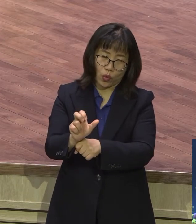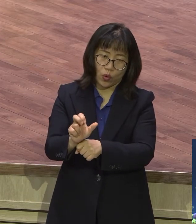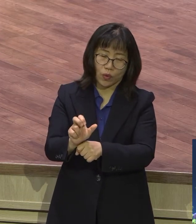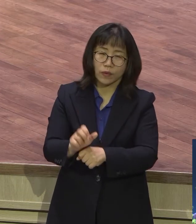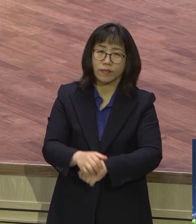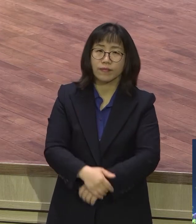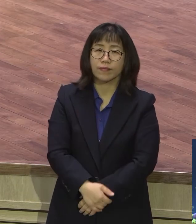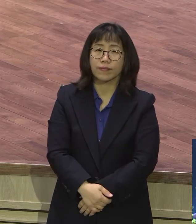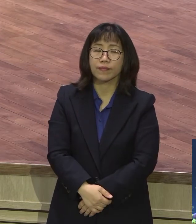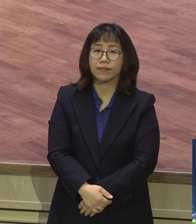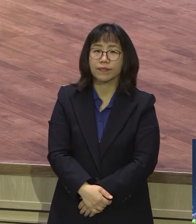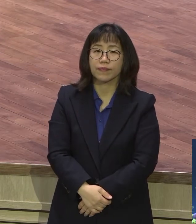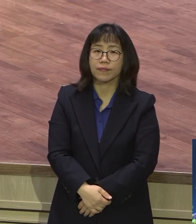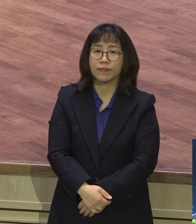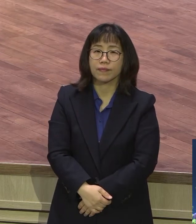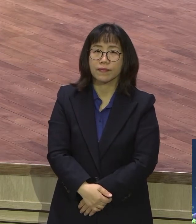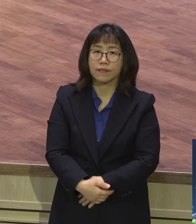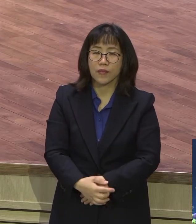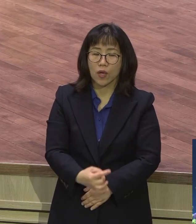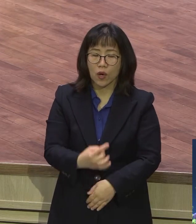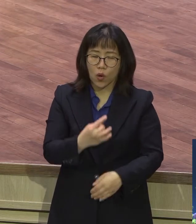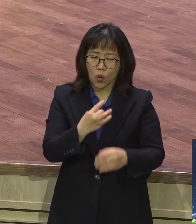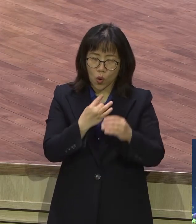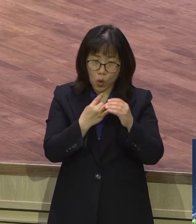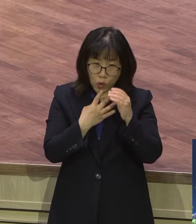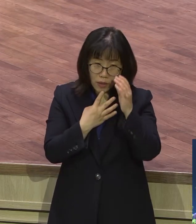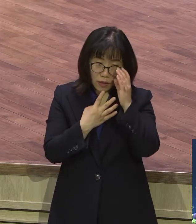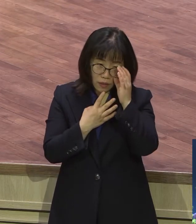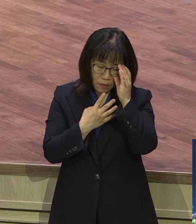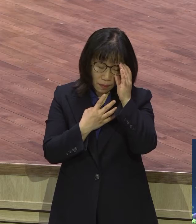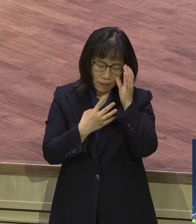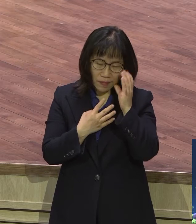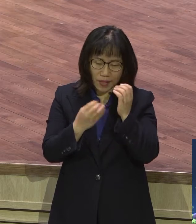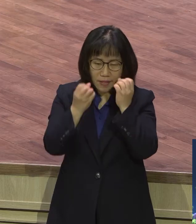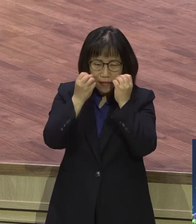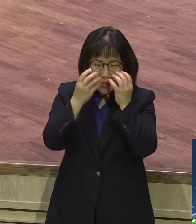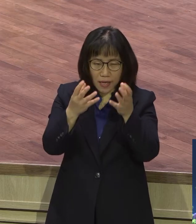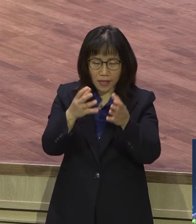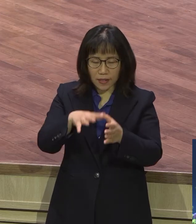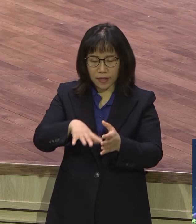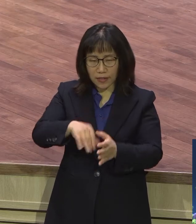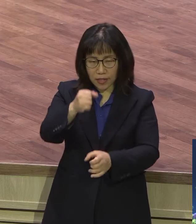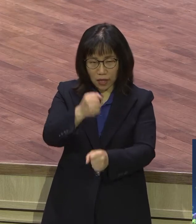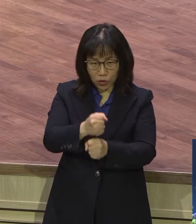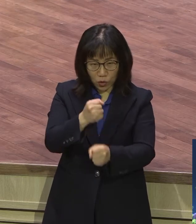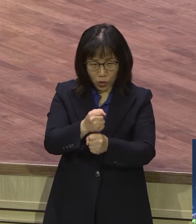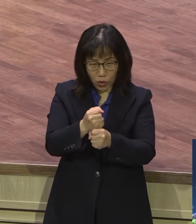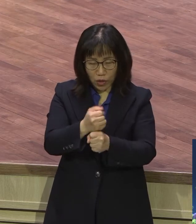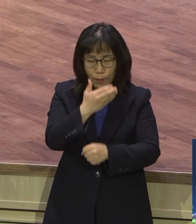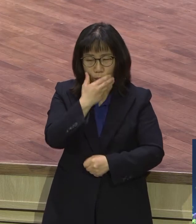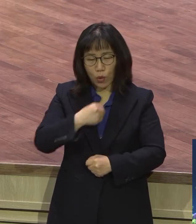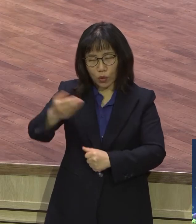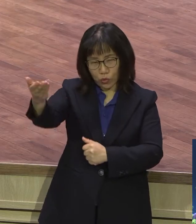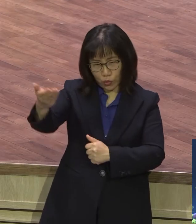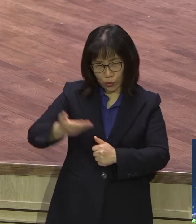그래서 오직 유일성 재창조의 축복을 맛보게 하십니다 그런데 유대인들은 지금